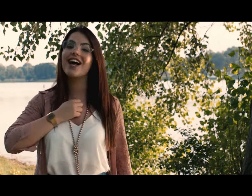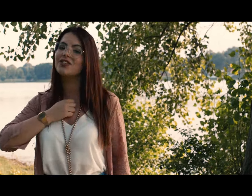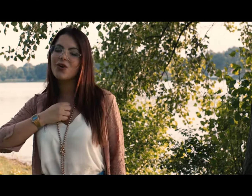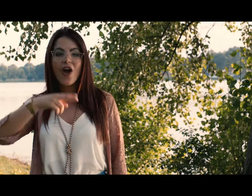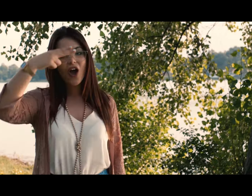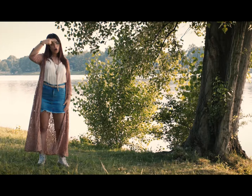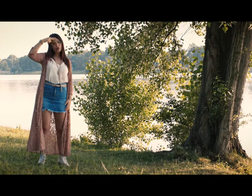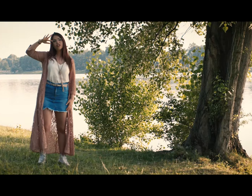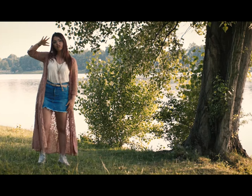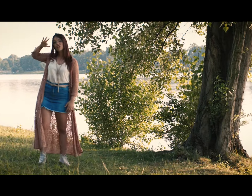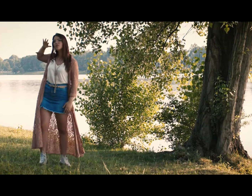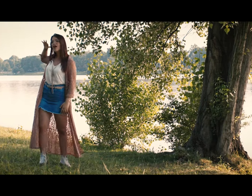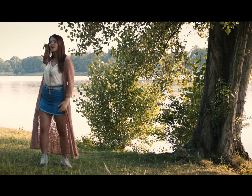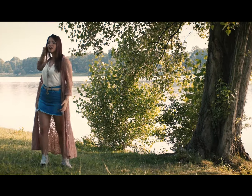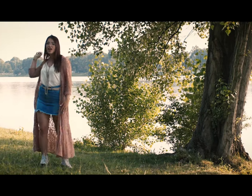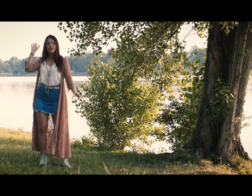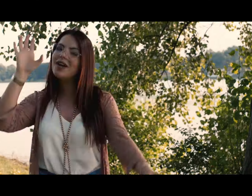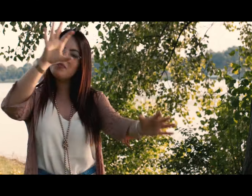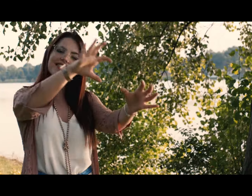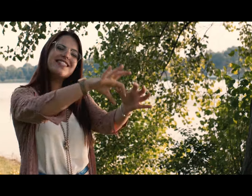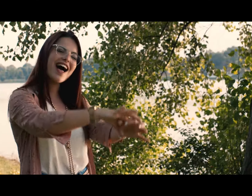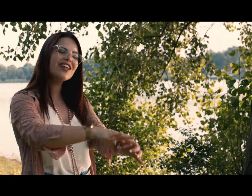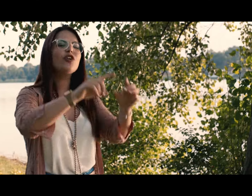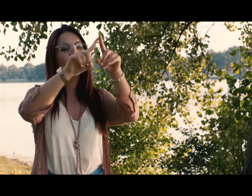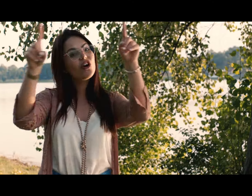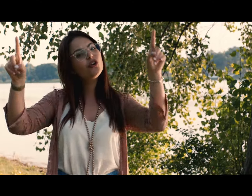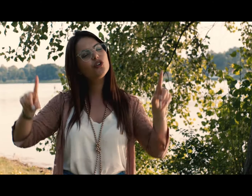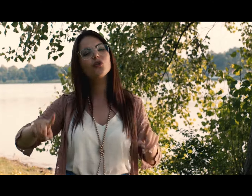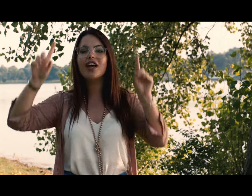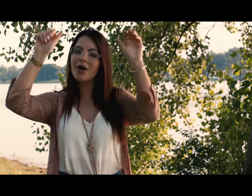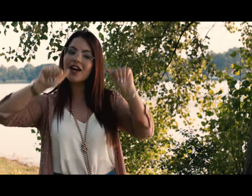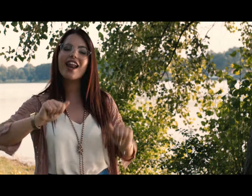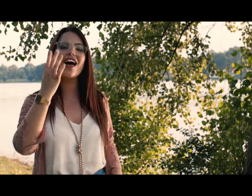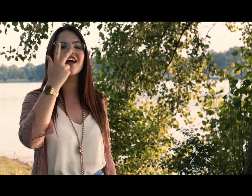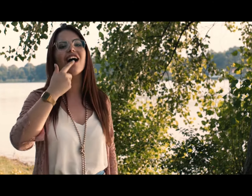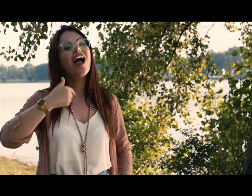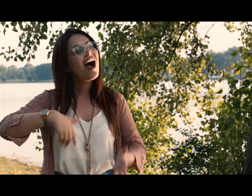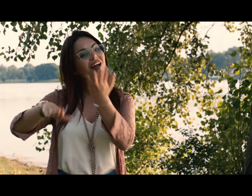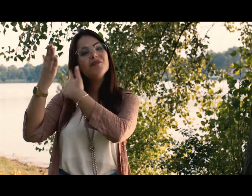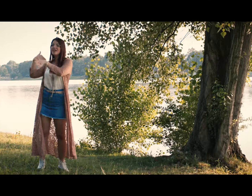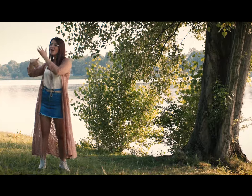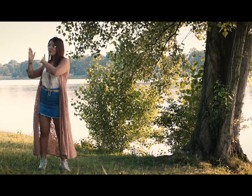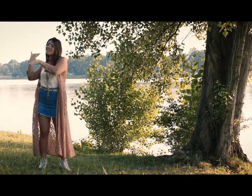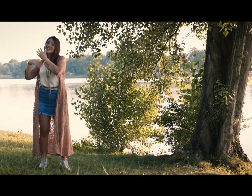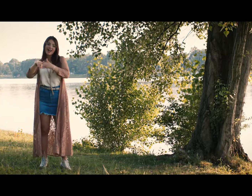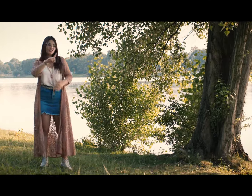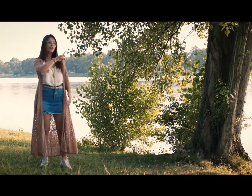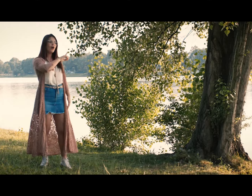stato Ogni flashback del passato Voglio chiudere una club al mio passato